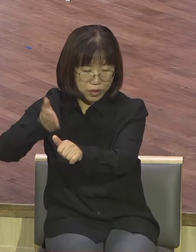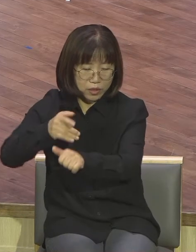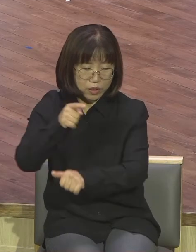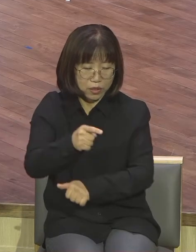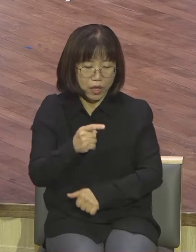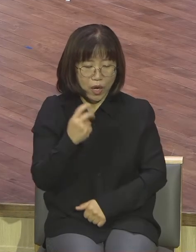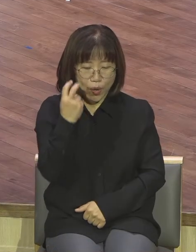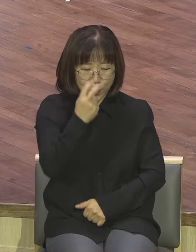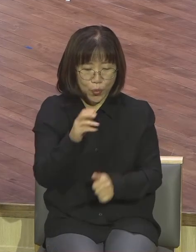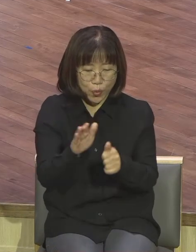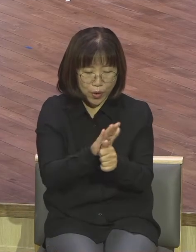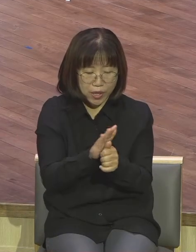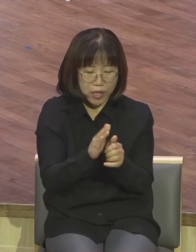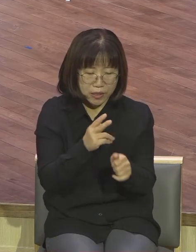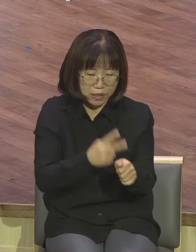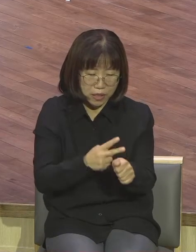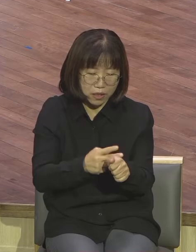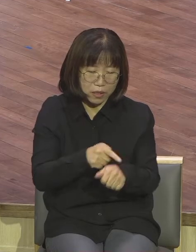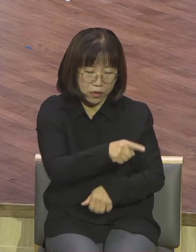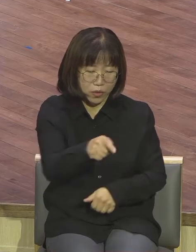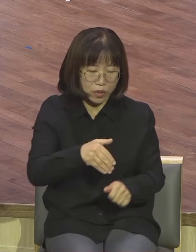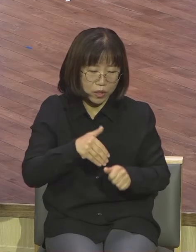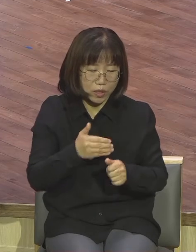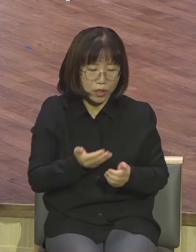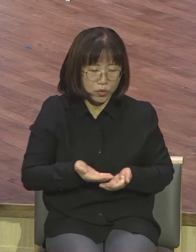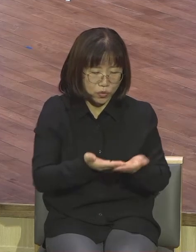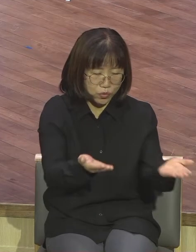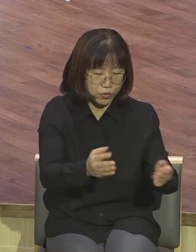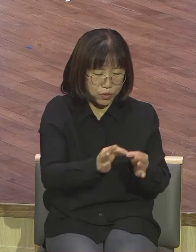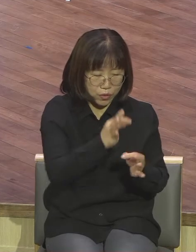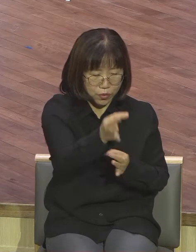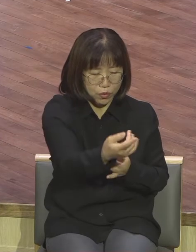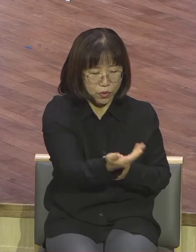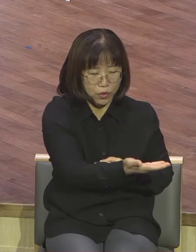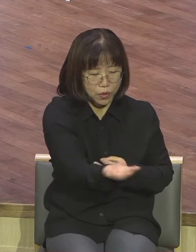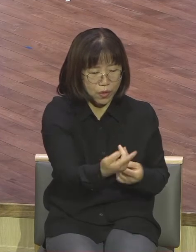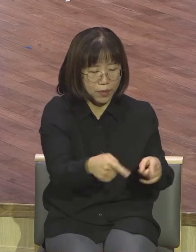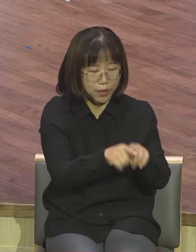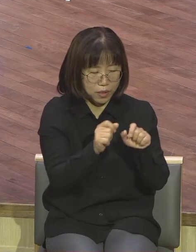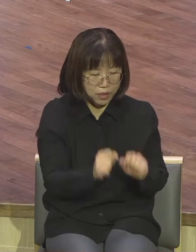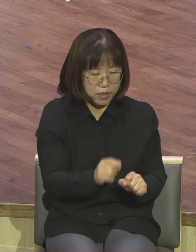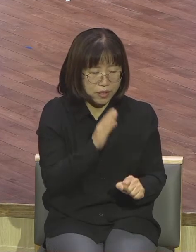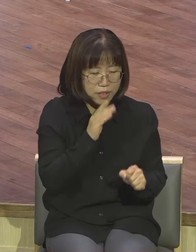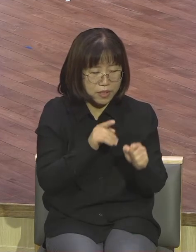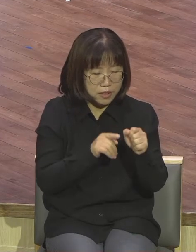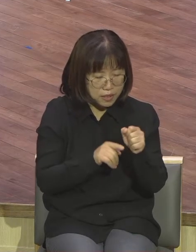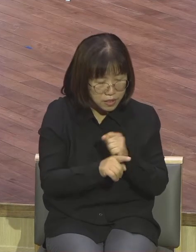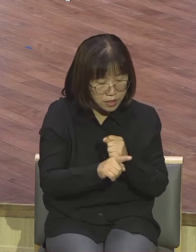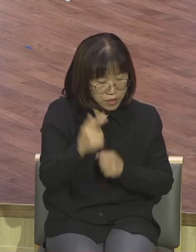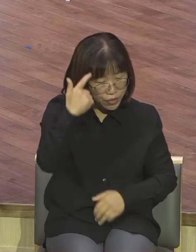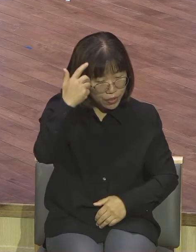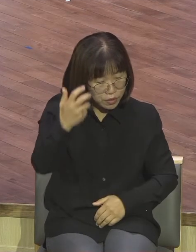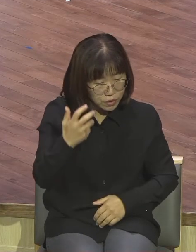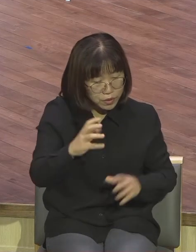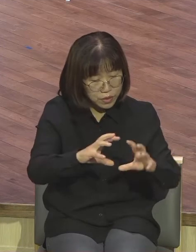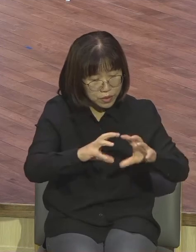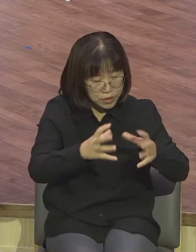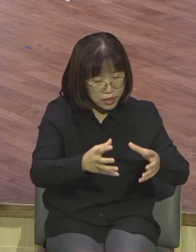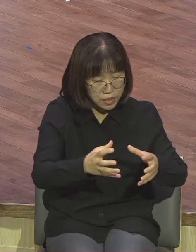다른 부회사를 내게 주사 영원토록 너희와 함께 있게 하리니 그는 진리의 영이라 세상은 능히 그를 받지 못하나니 이는 그를